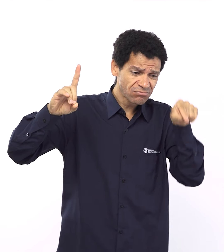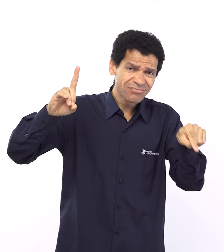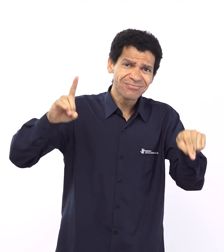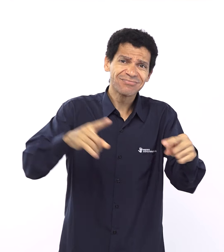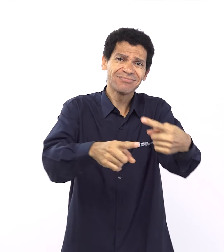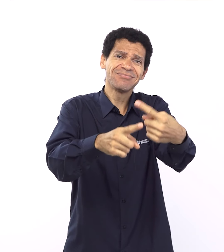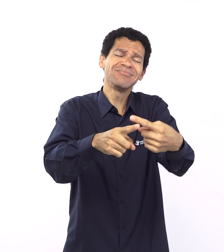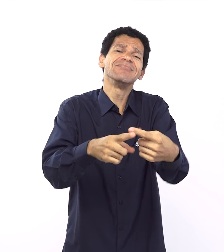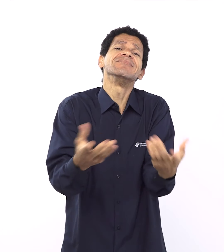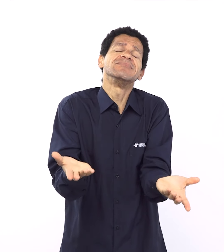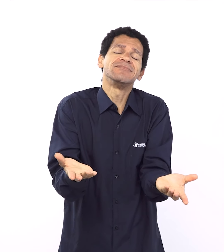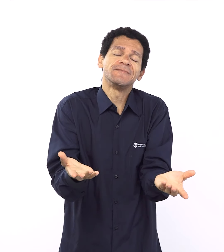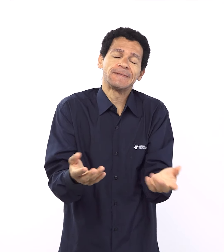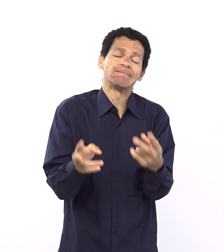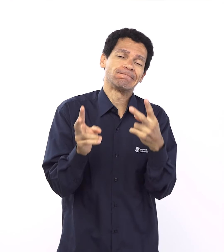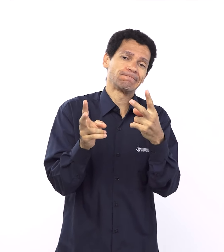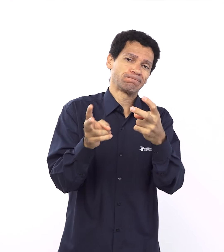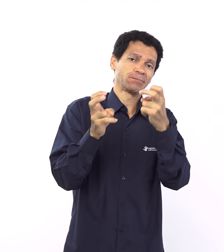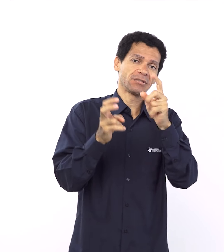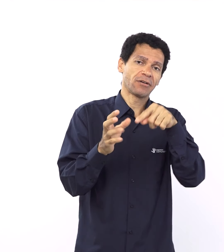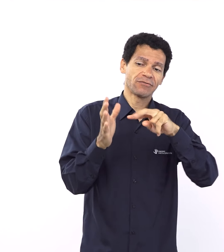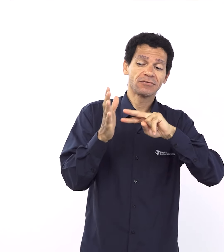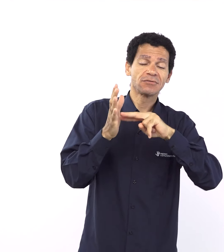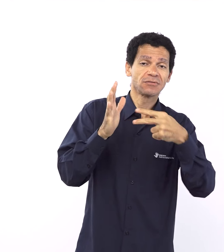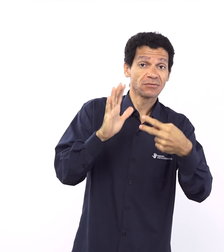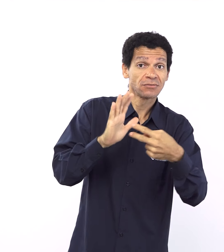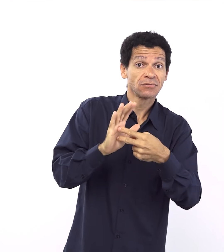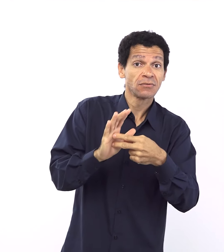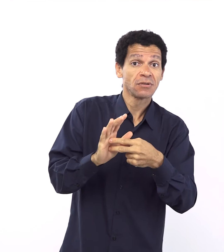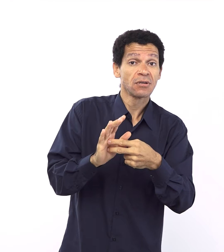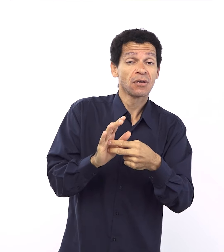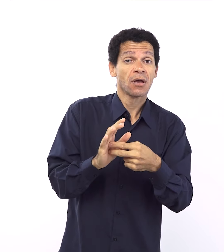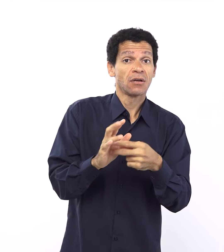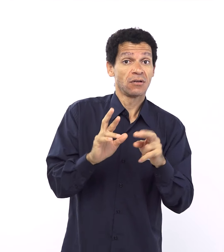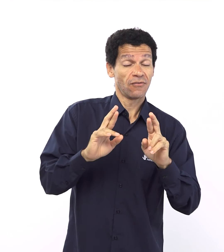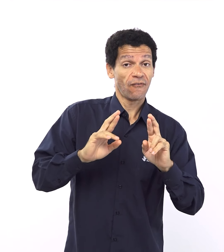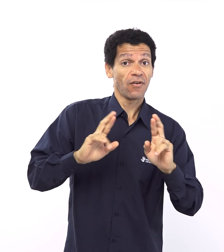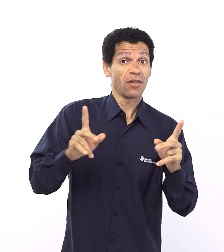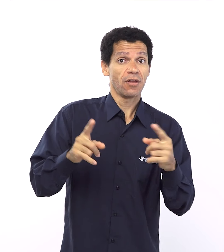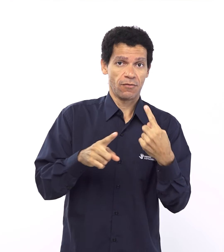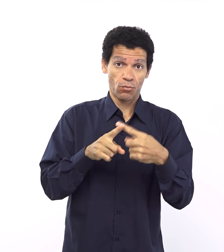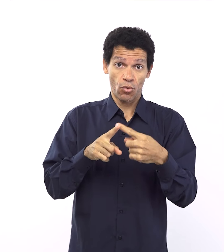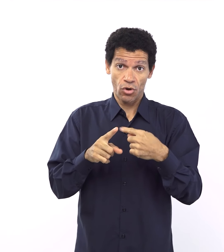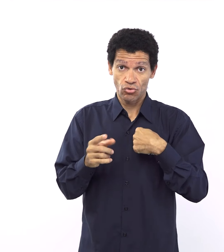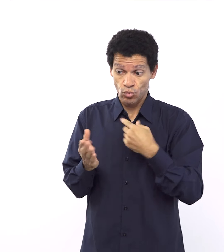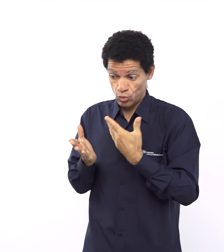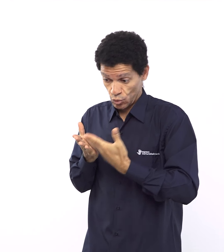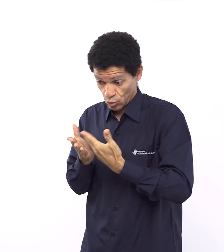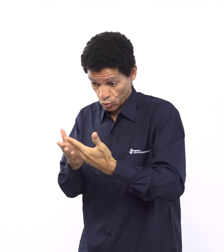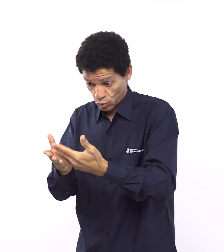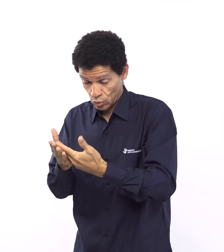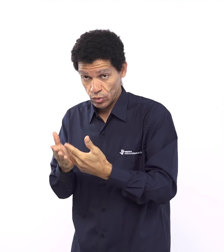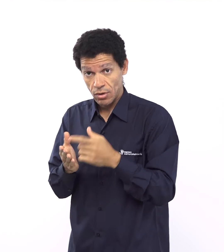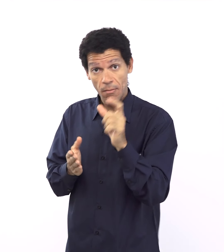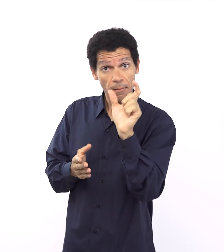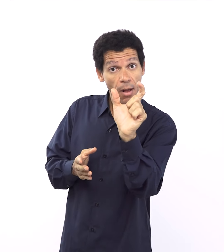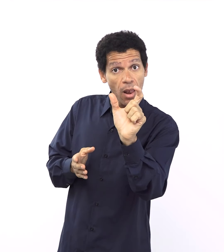ela, ela dá a entender uma justiça, uma promoção de justiça coletiva, né, como se Noé fosse um promotor